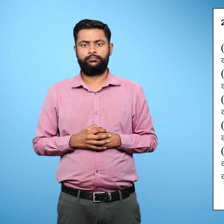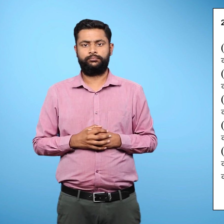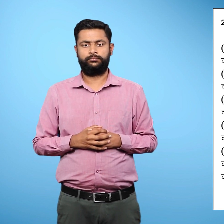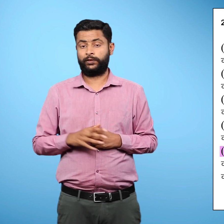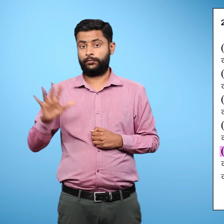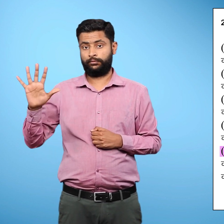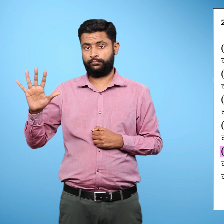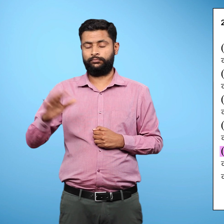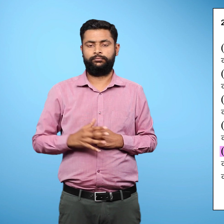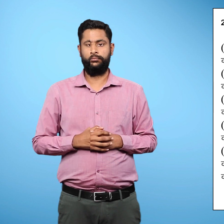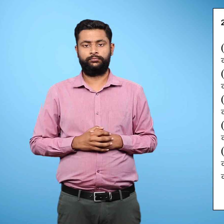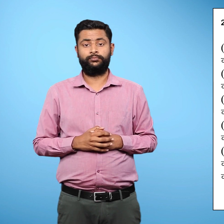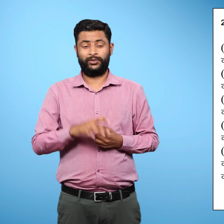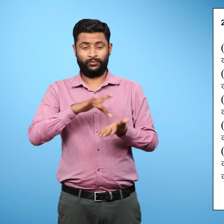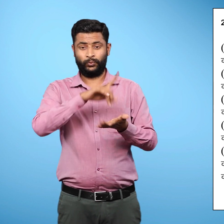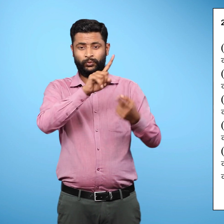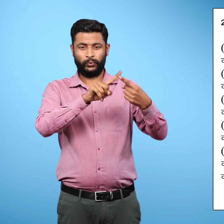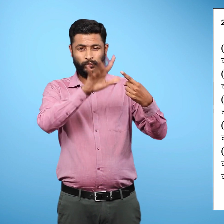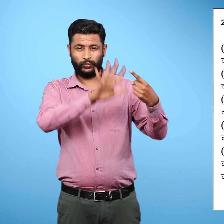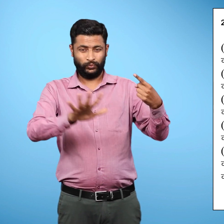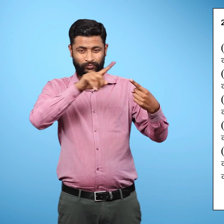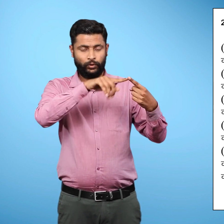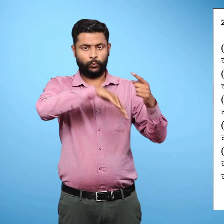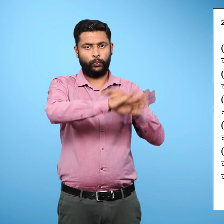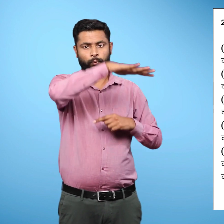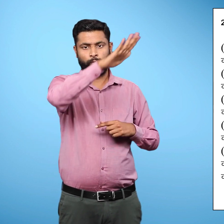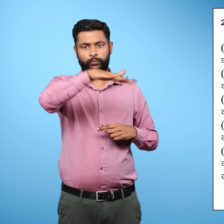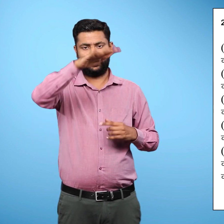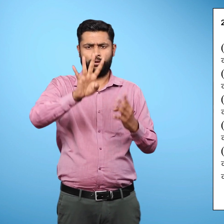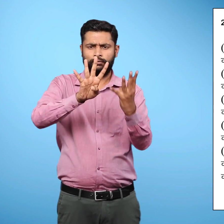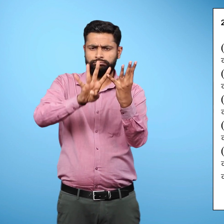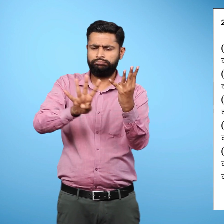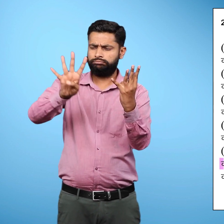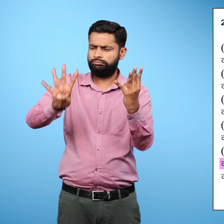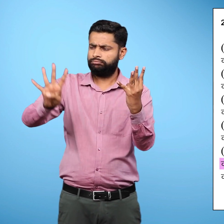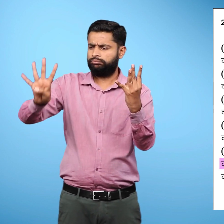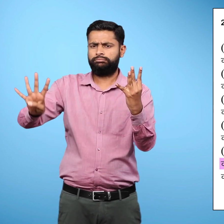पाँचवा युरोप की एक महत्वा पूरण परवत श्रिंखला कौनसी है?